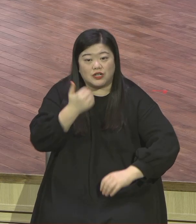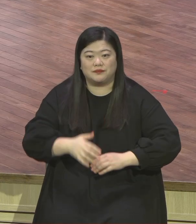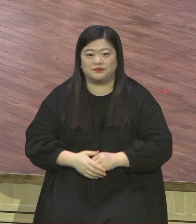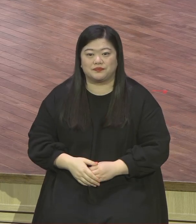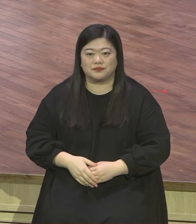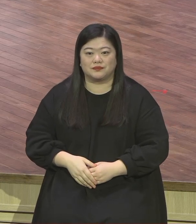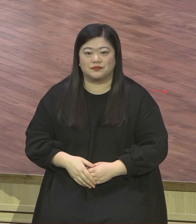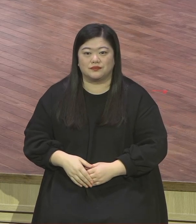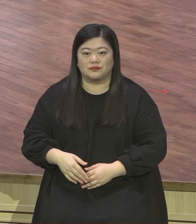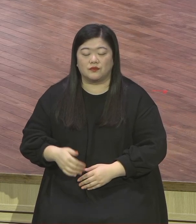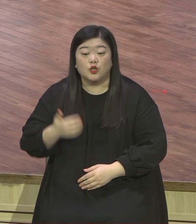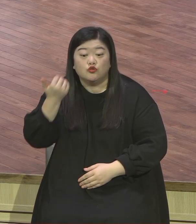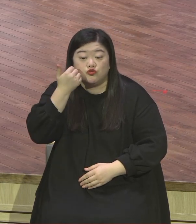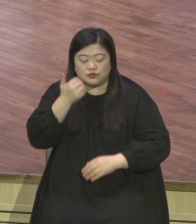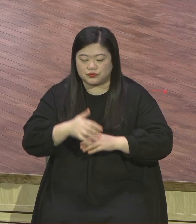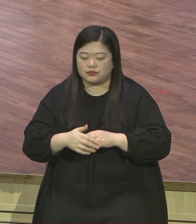시간까지 기도하고 있었어요.